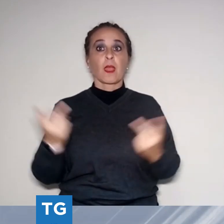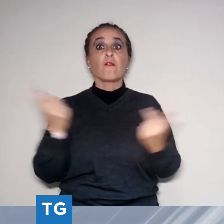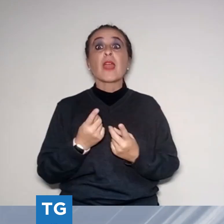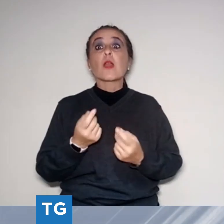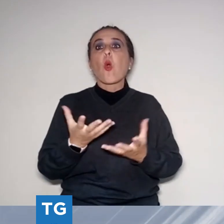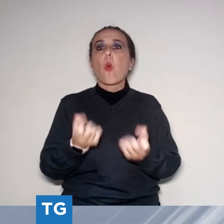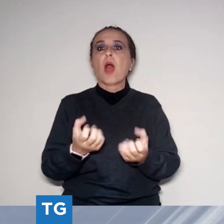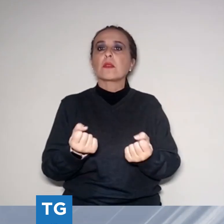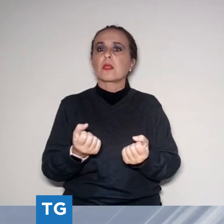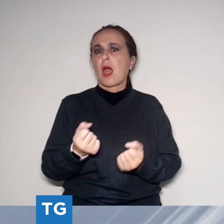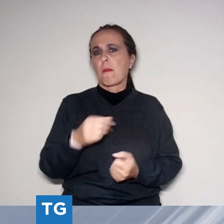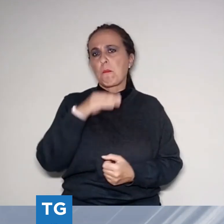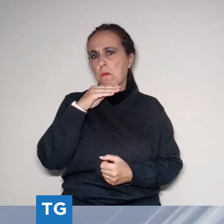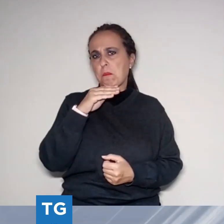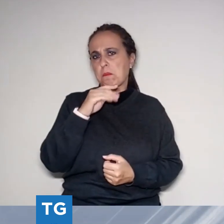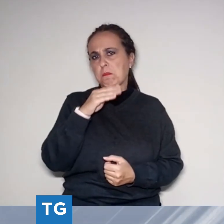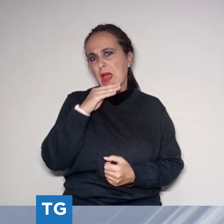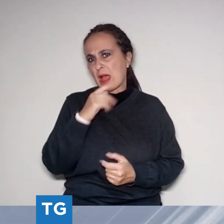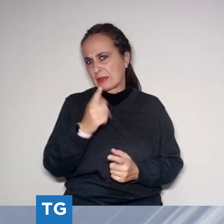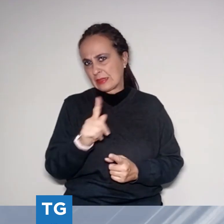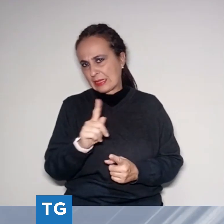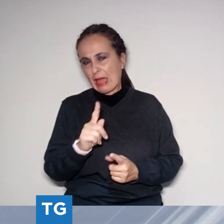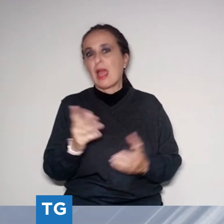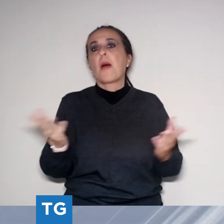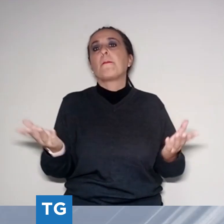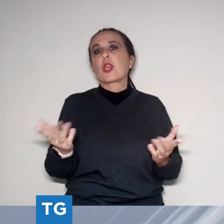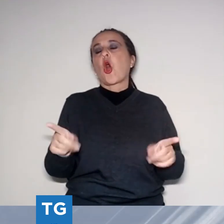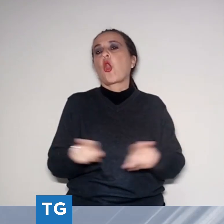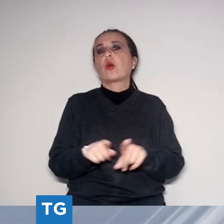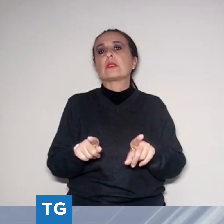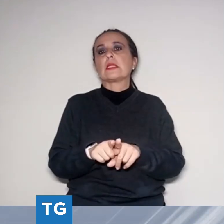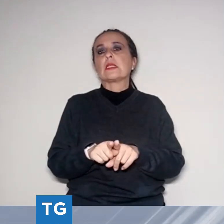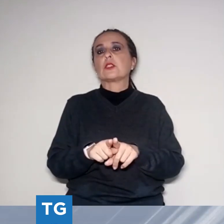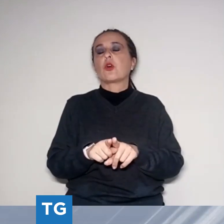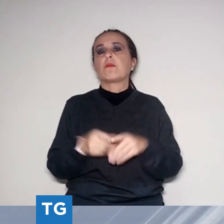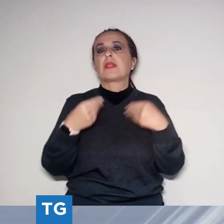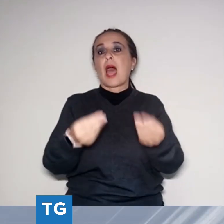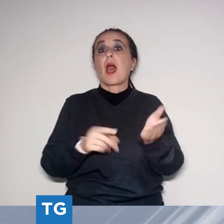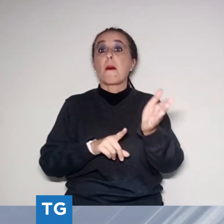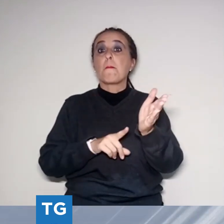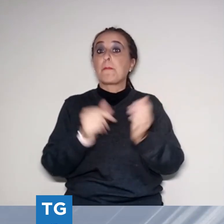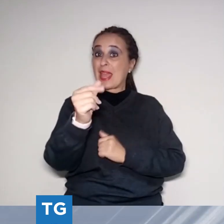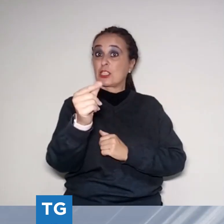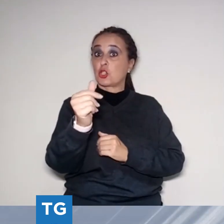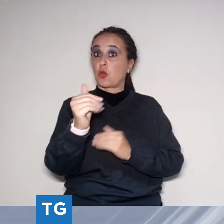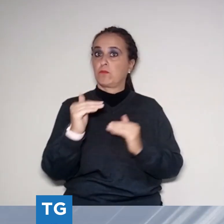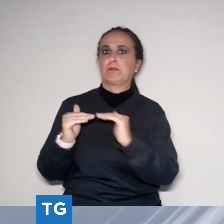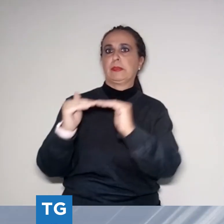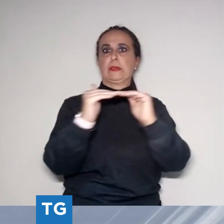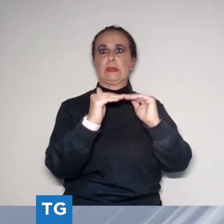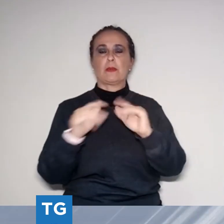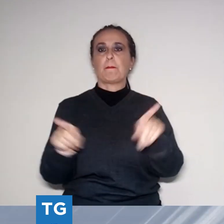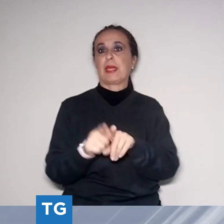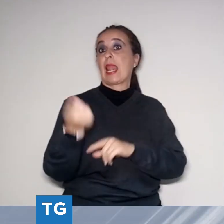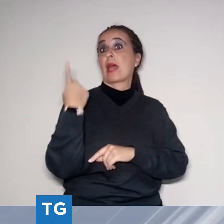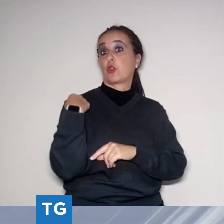come risultato quello di mantenere pressoché stabili i prezzi al dettaglio che resteranno sostanzialmente invariati rispetto a quelli